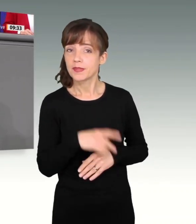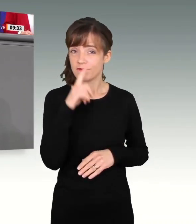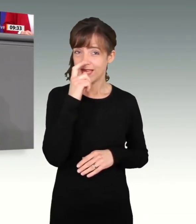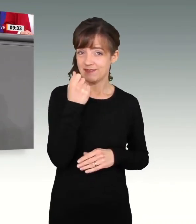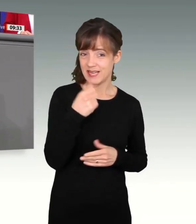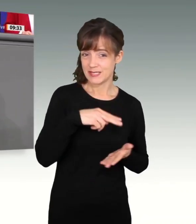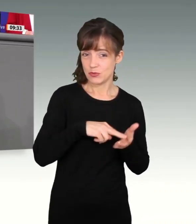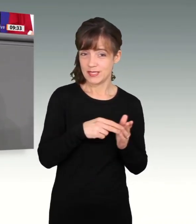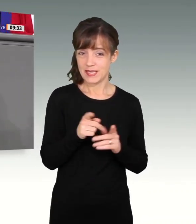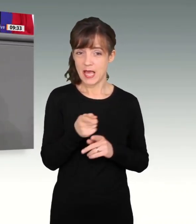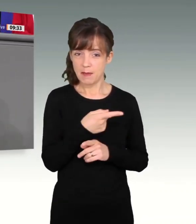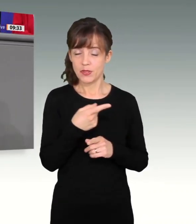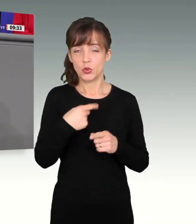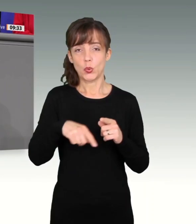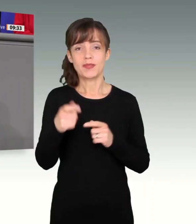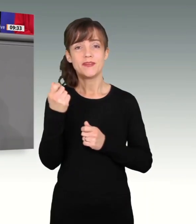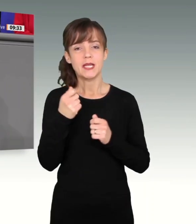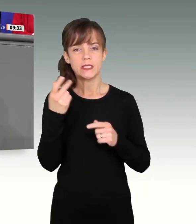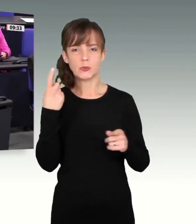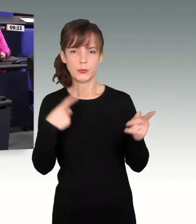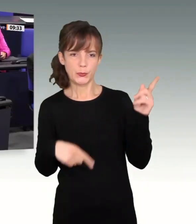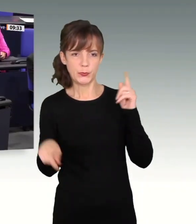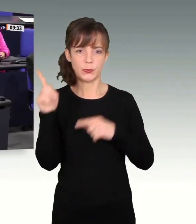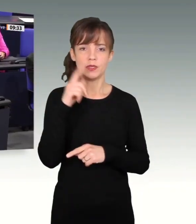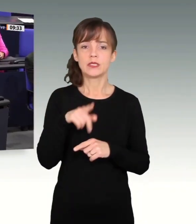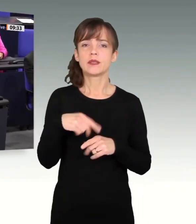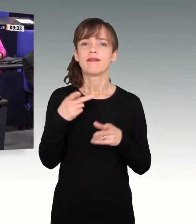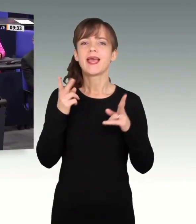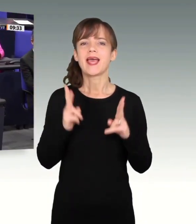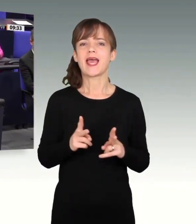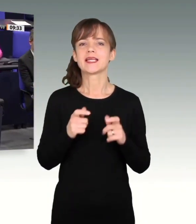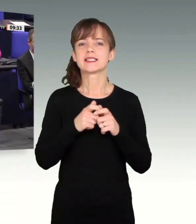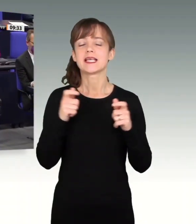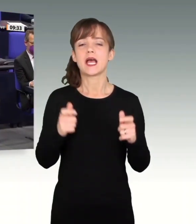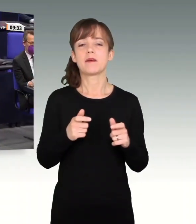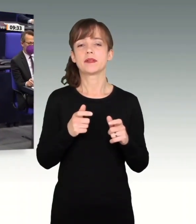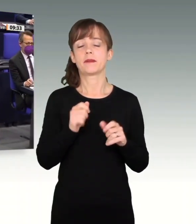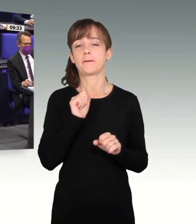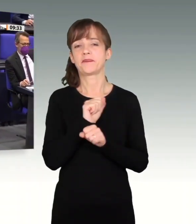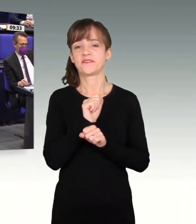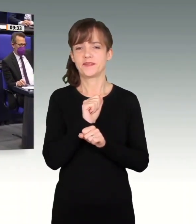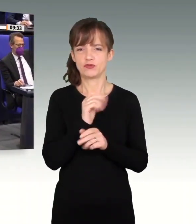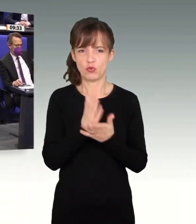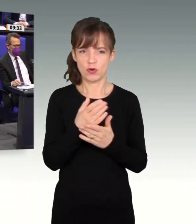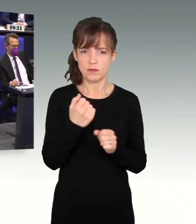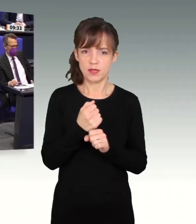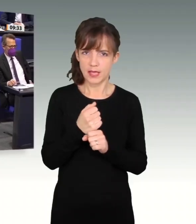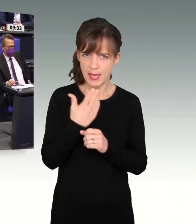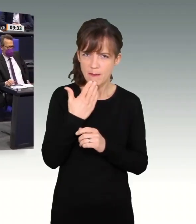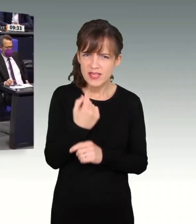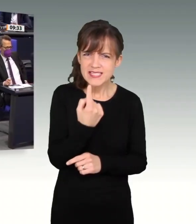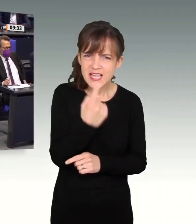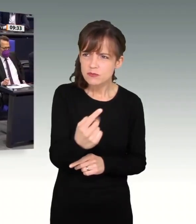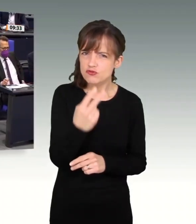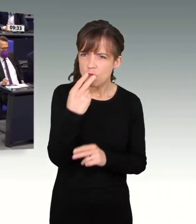ersetzt, der bewegt sich schnell außerhalb des Rechtsrahmens, der sollte ganz dringend in den Rückspiegel seiner eigenen zwei vergangenen Haushaltsjahre schauen